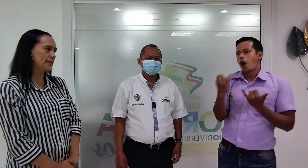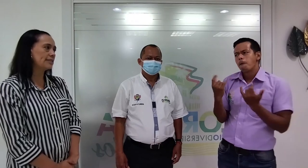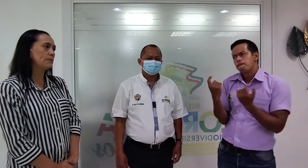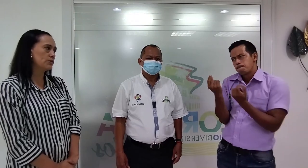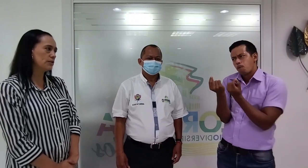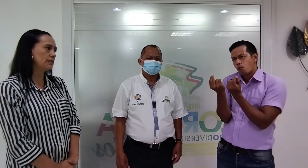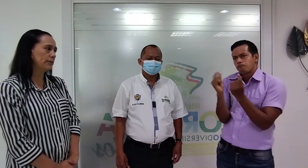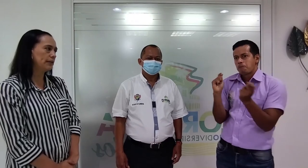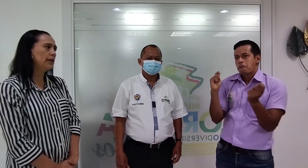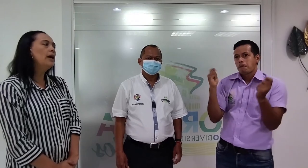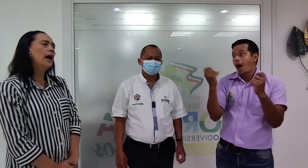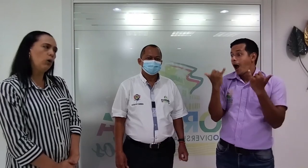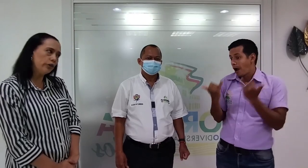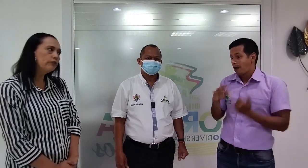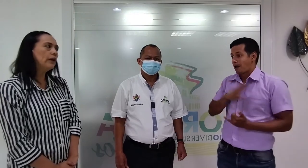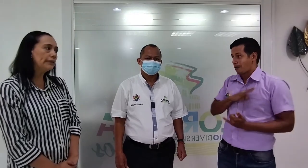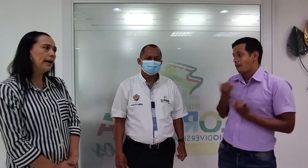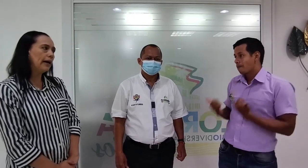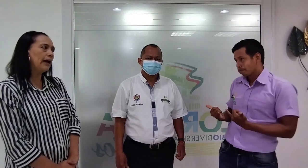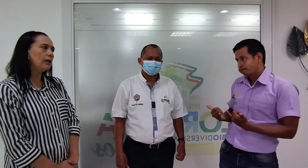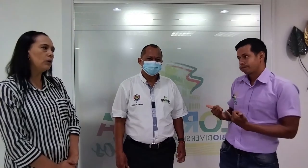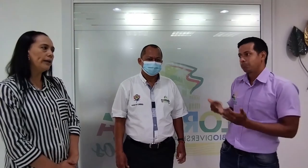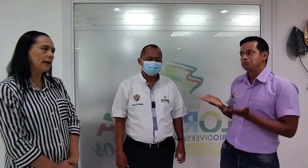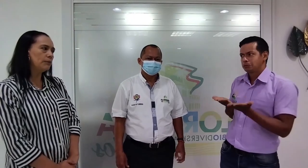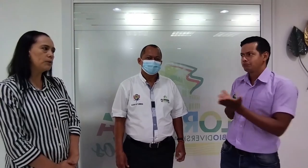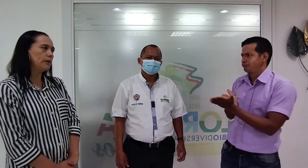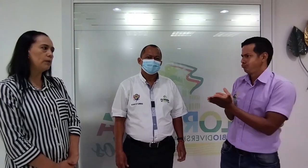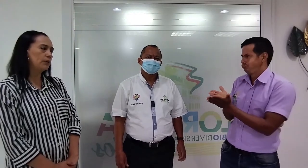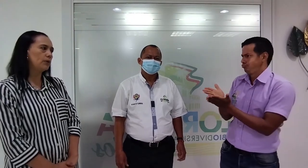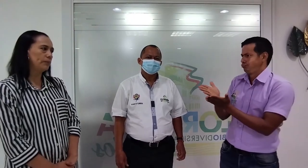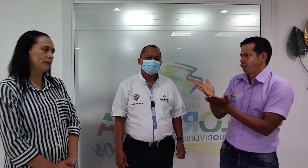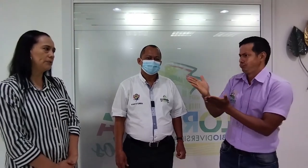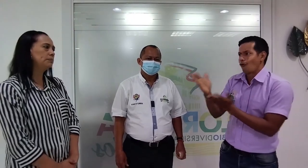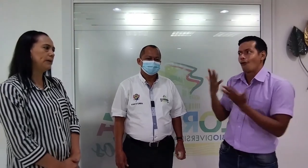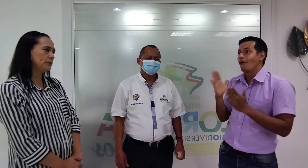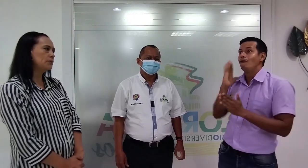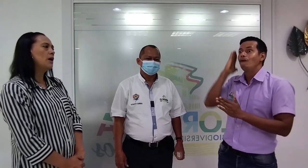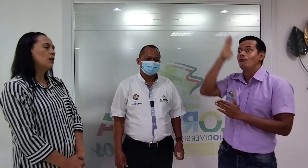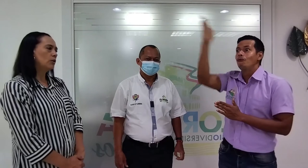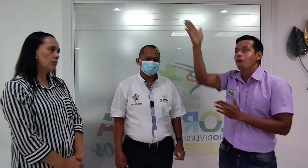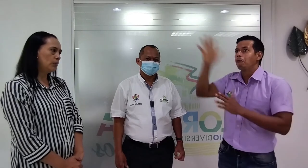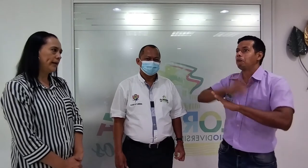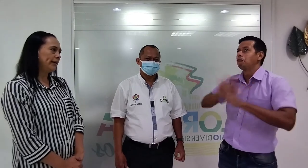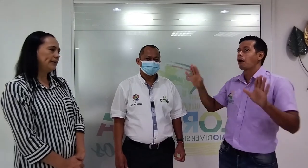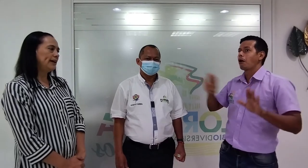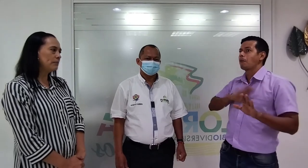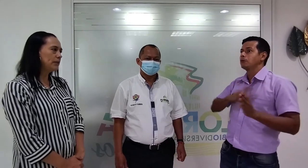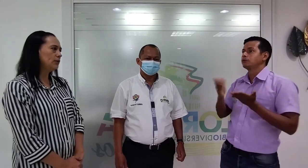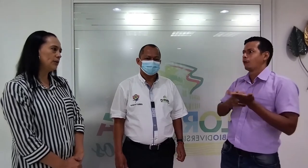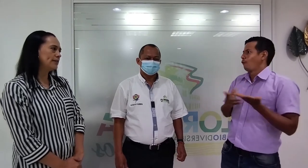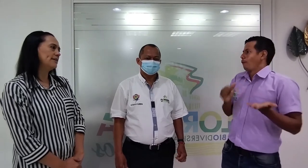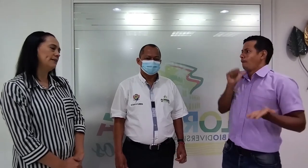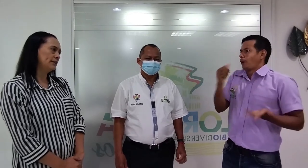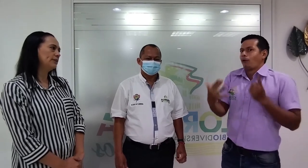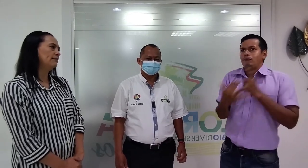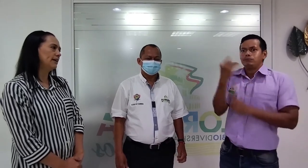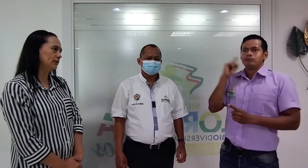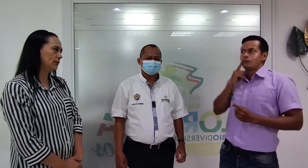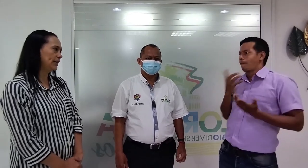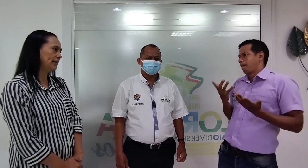haya servicios indirectos. Aún nos falta algo de cambios, pero por lo menos vemos con buen encamino lo que se ha venido trabajando con la